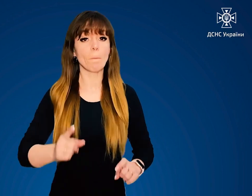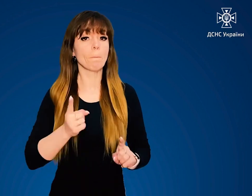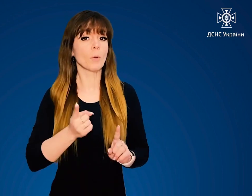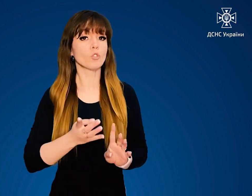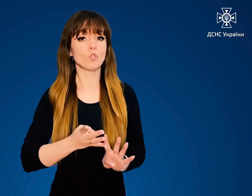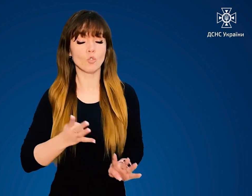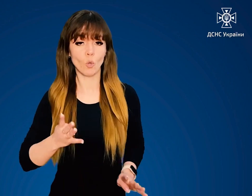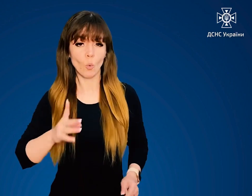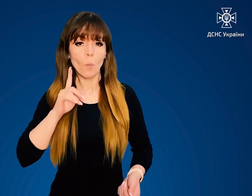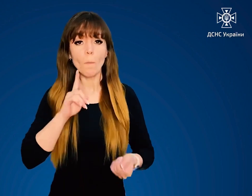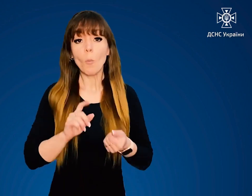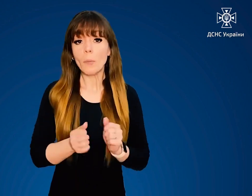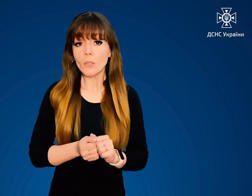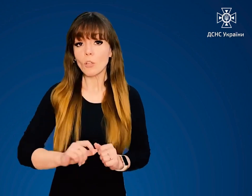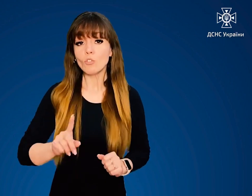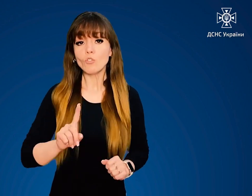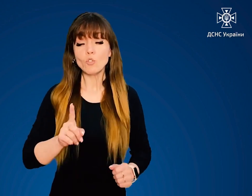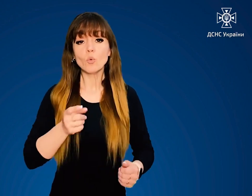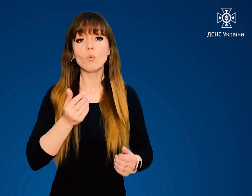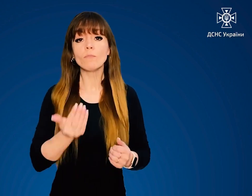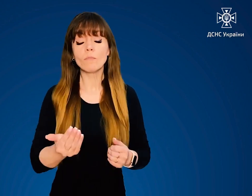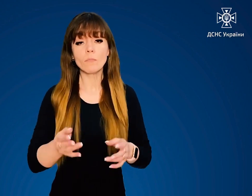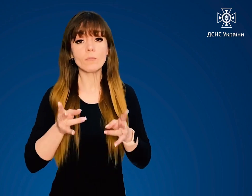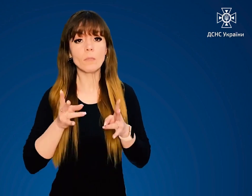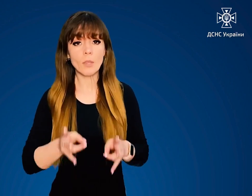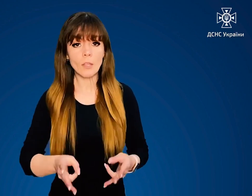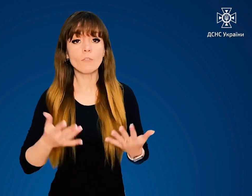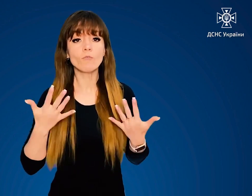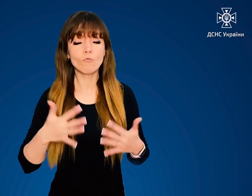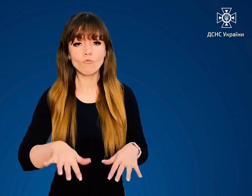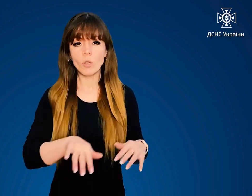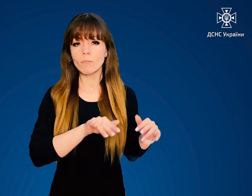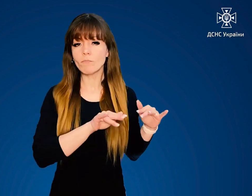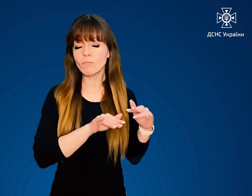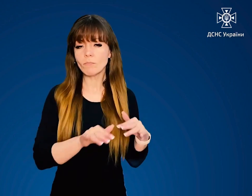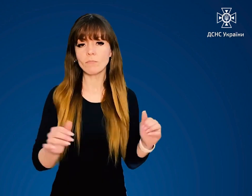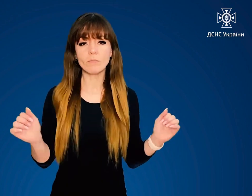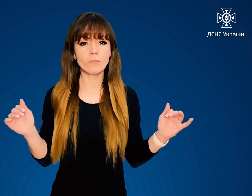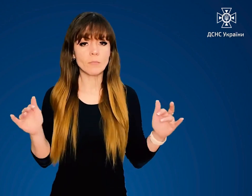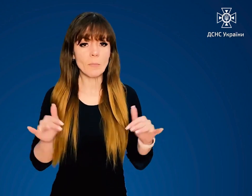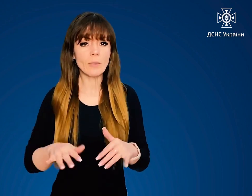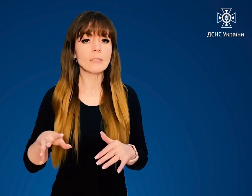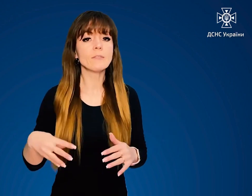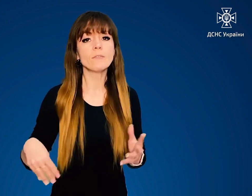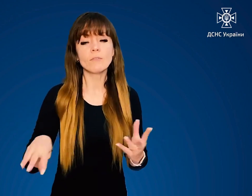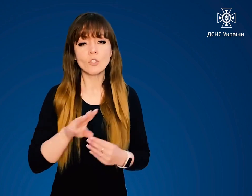першу чергу пам'ятайте, що до місця події вже прямують всі екстренні служби.